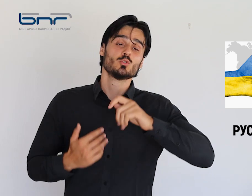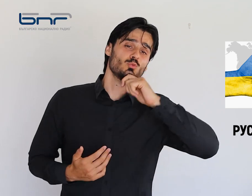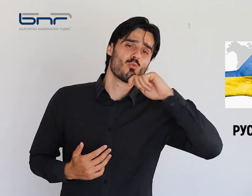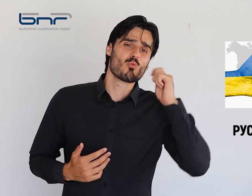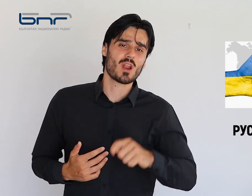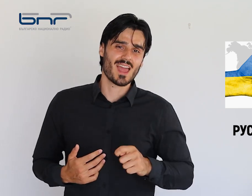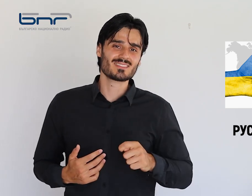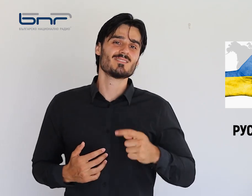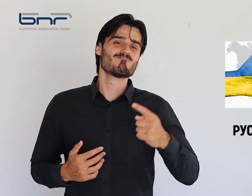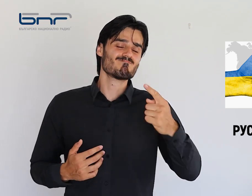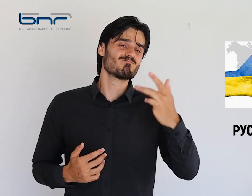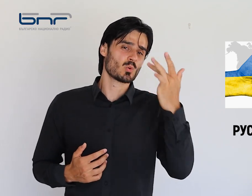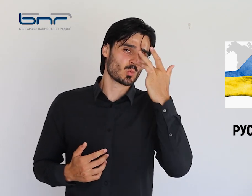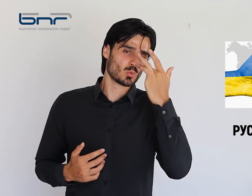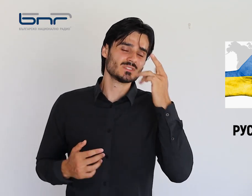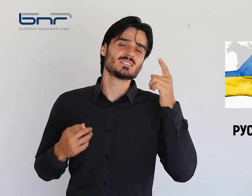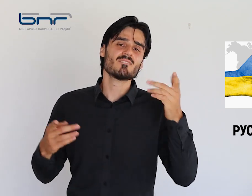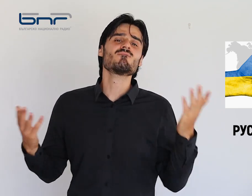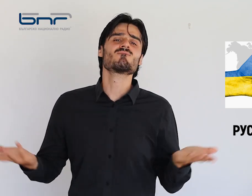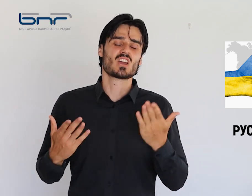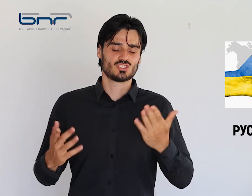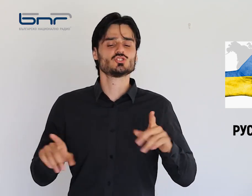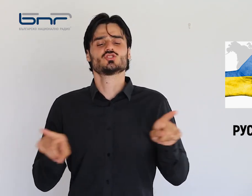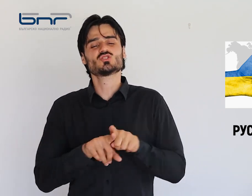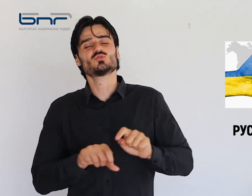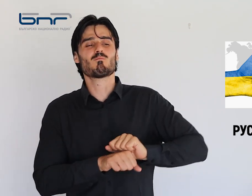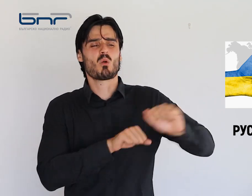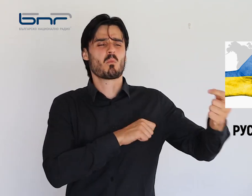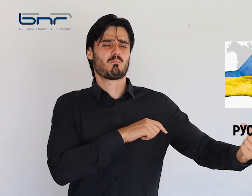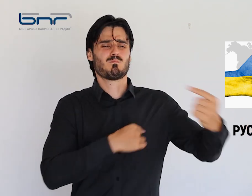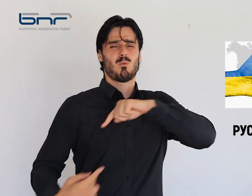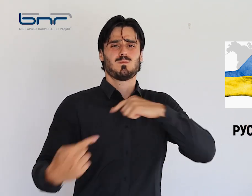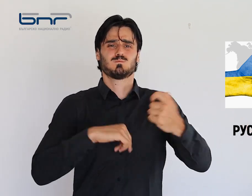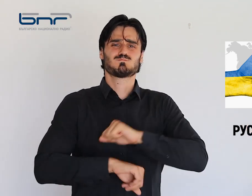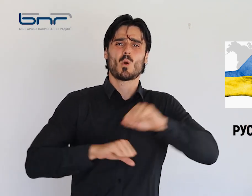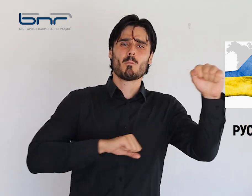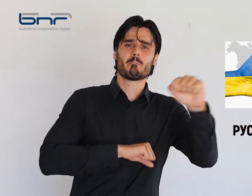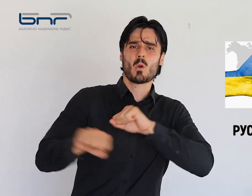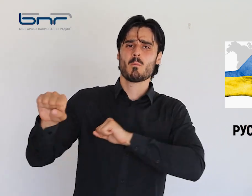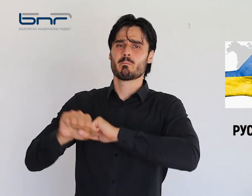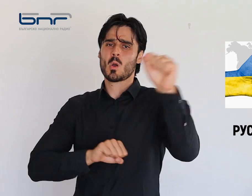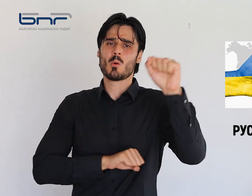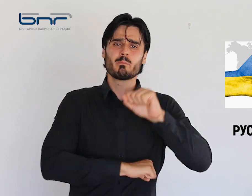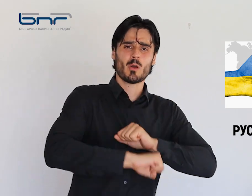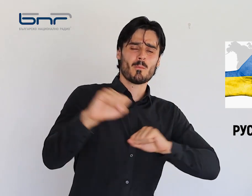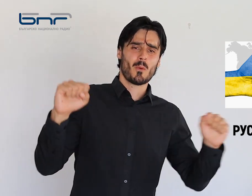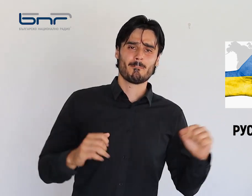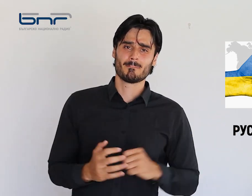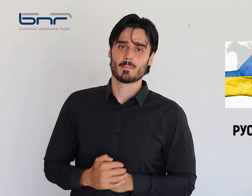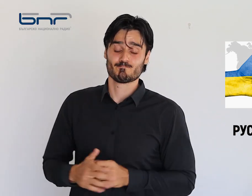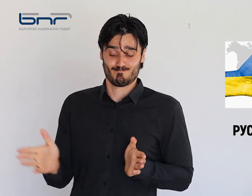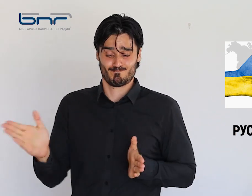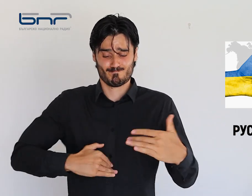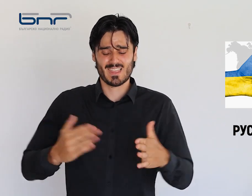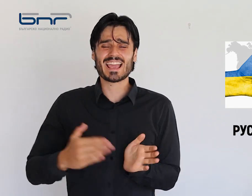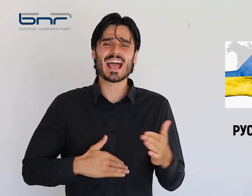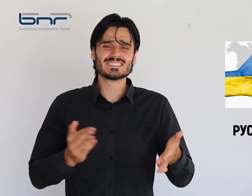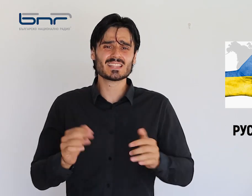информацията, че руснаците вече си използвали същата технология в агресията си на украинска територия. Късетъчните бомби са